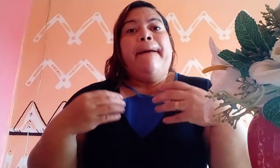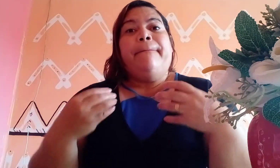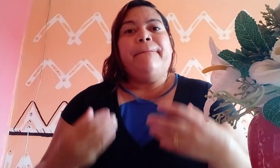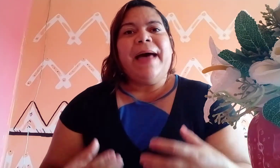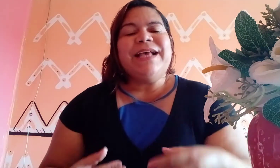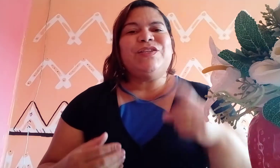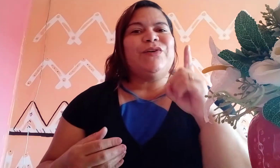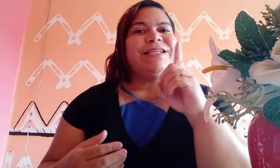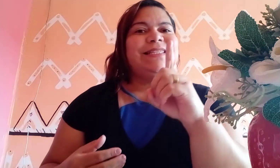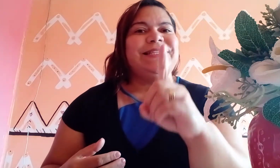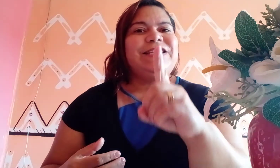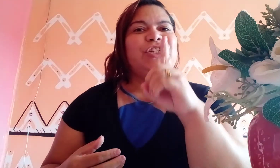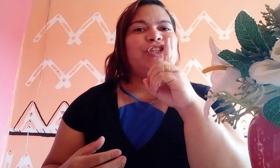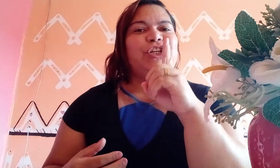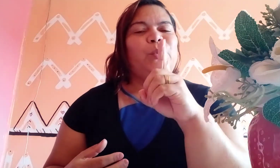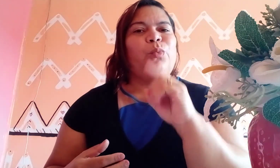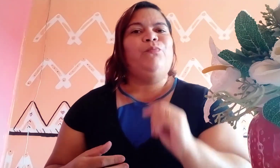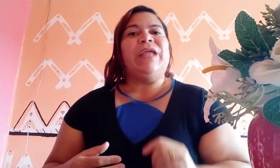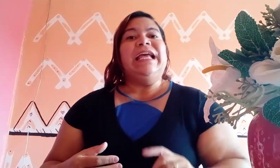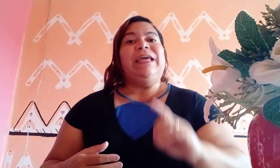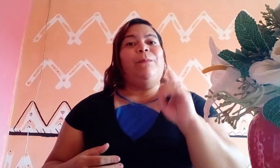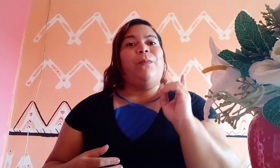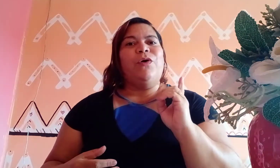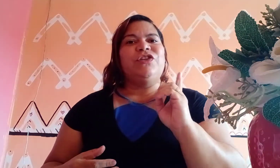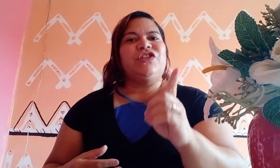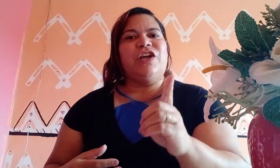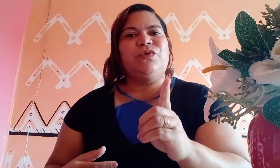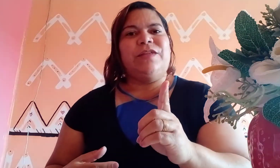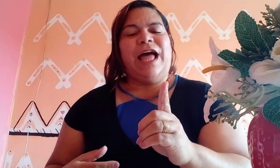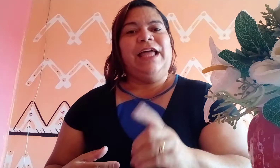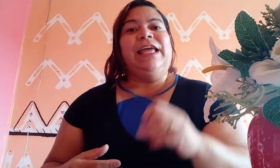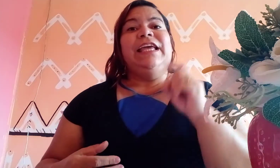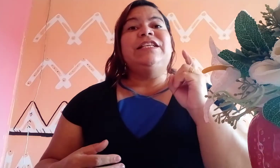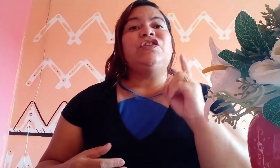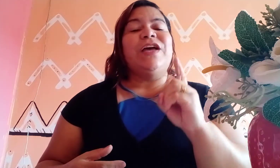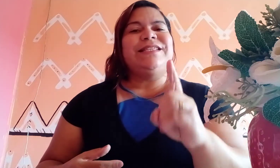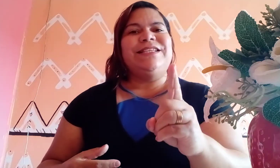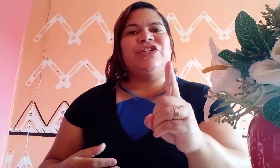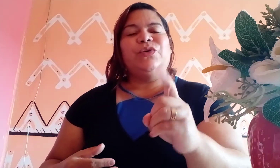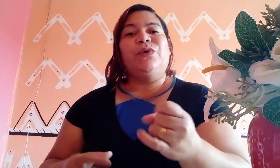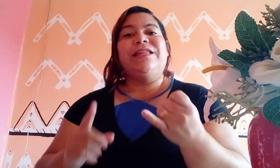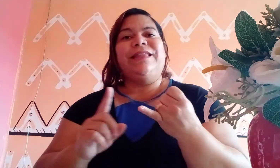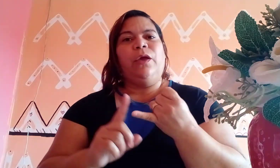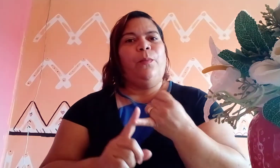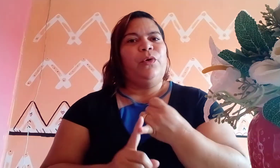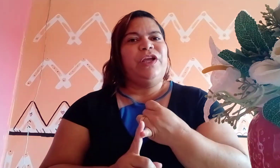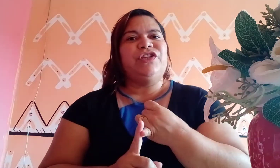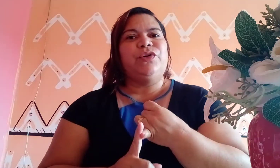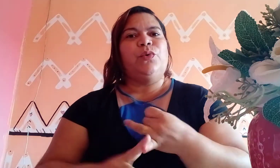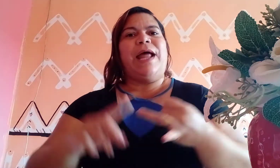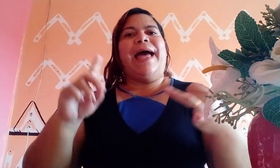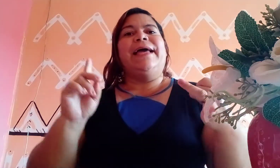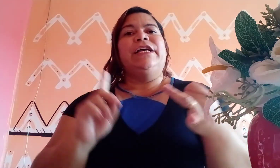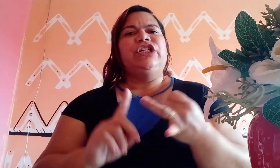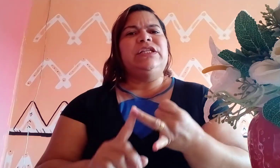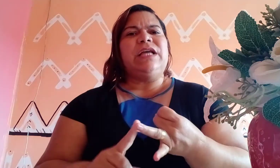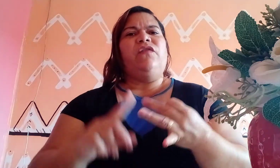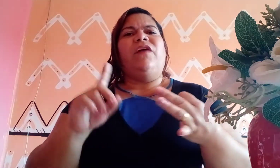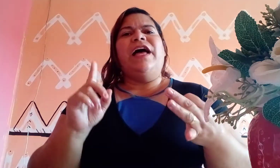mas só existe um que pode te ajudar e só existe um que tem o poder de curar, de salvar,